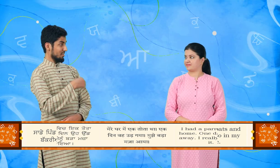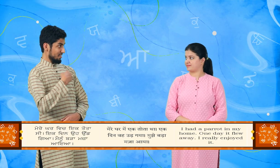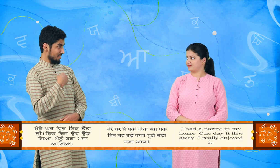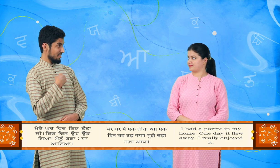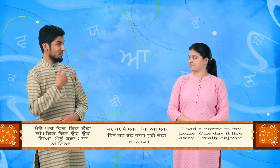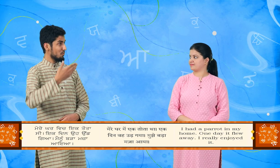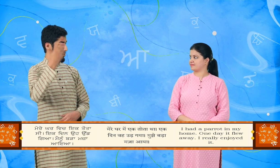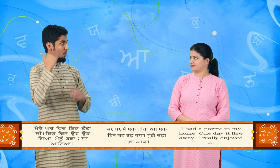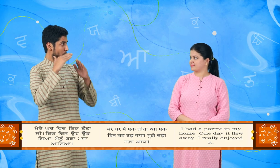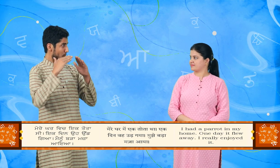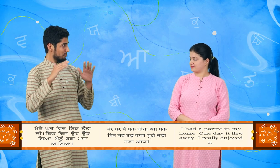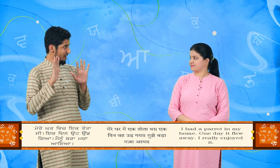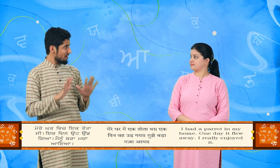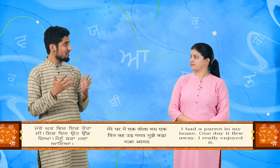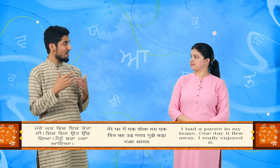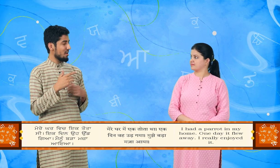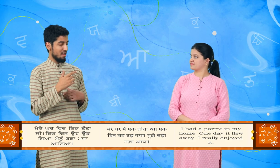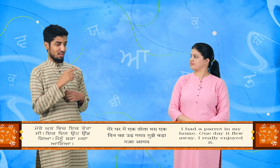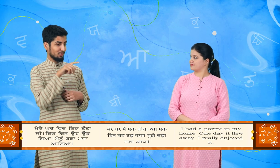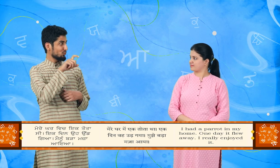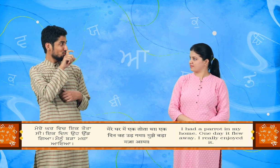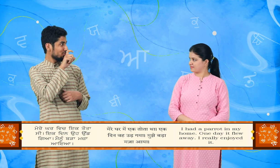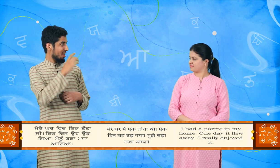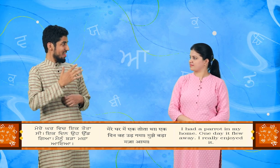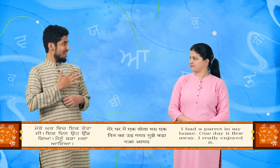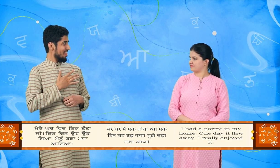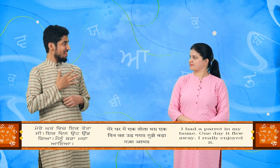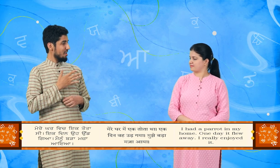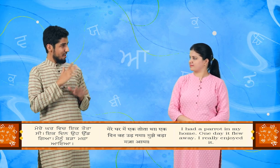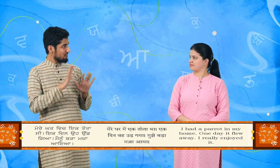मेरे कर विच एक तोता सी, एक दिन ओ उड़ गया, मैंनू बड़ा मज़ा आया.